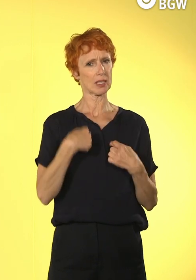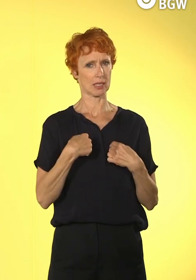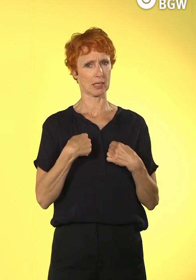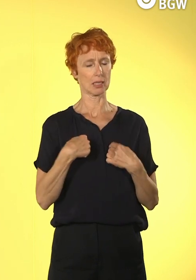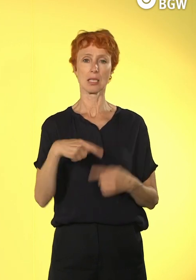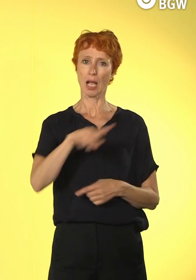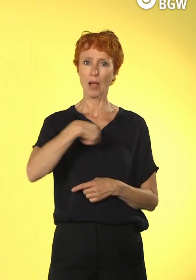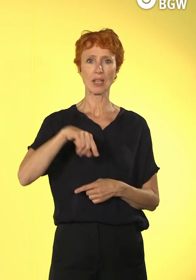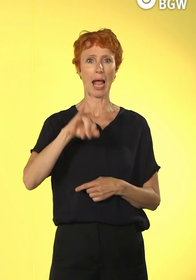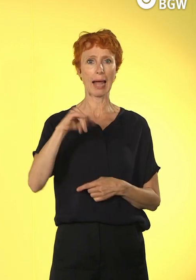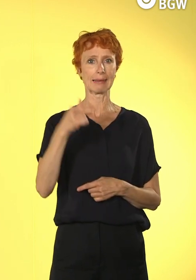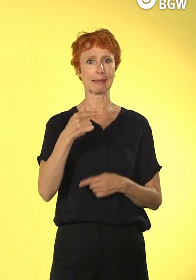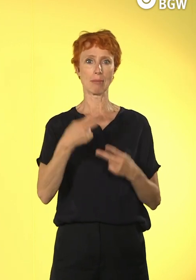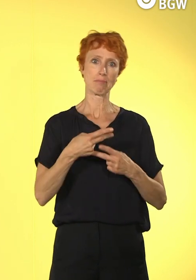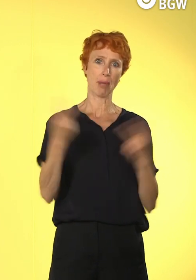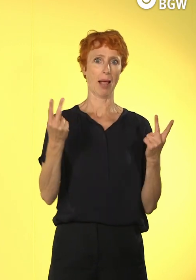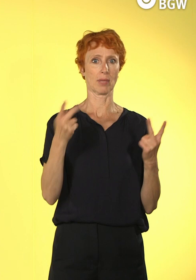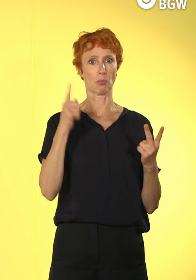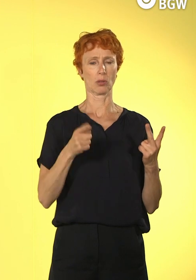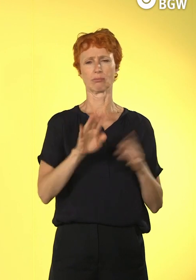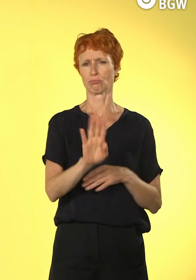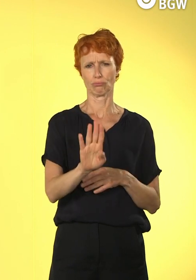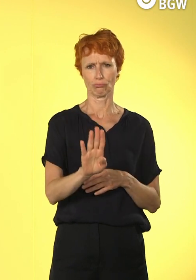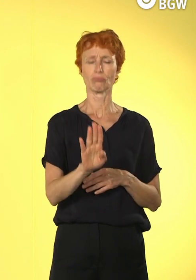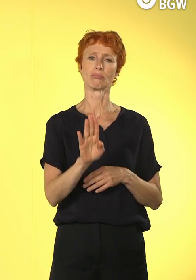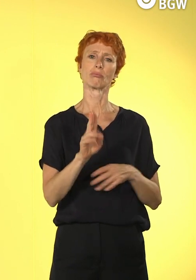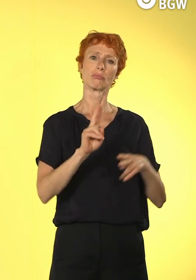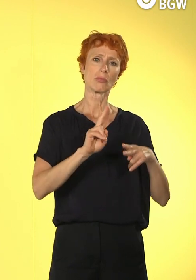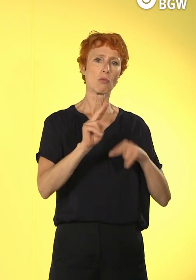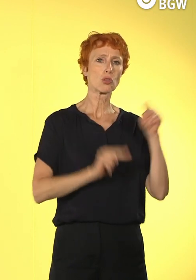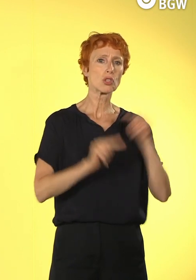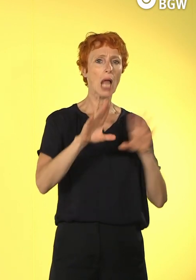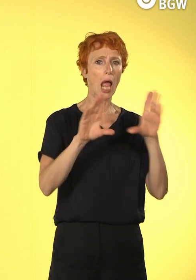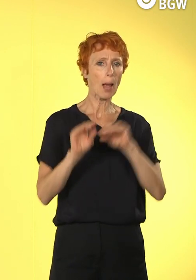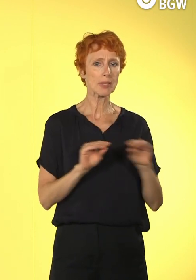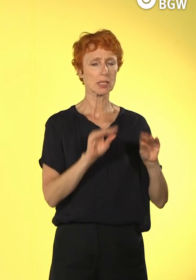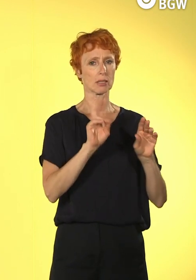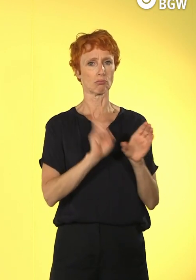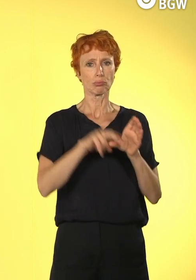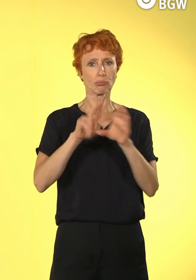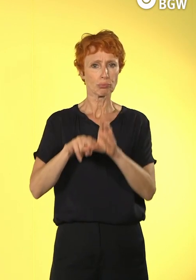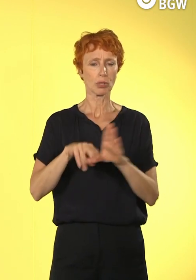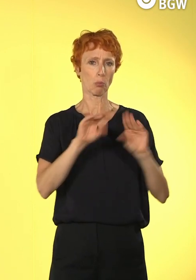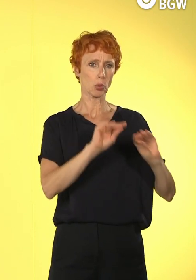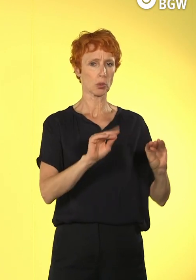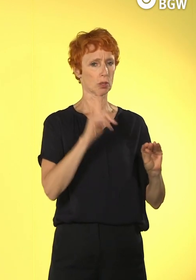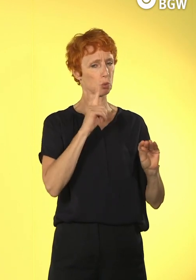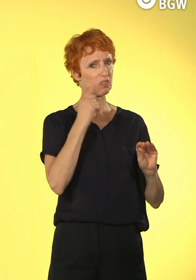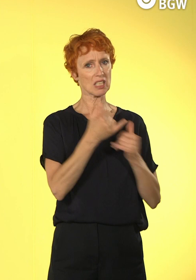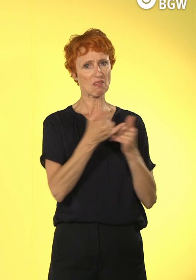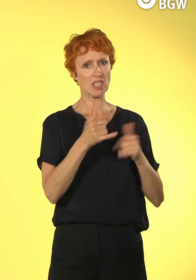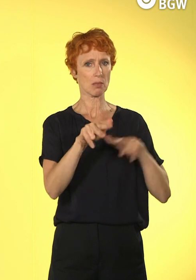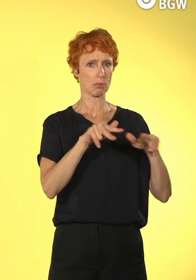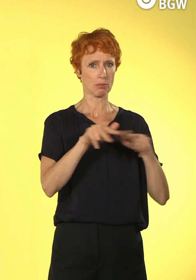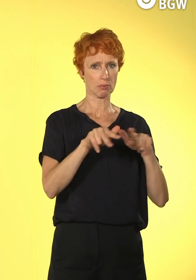wir nutzen die Tools und da gehört dann auch meines Erachtens Führungsverantwortung dazu, dass man nicht sagt, ja hier habt ihr jetzt